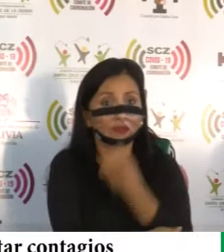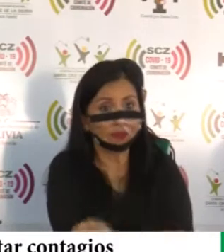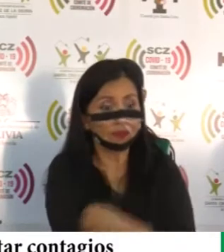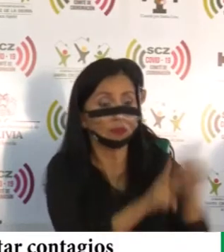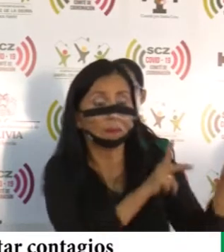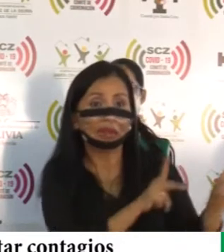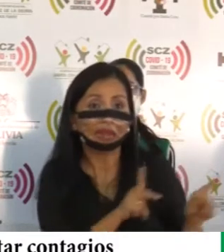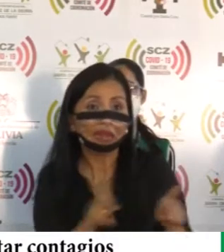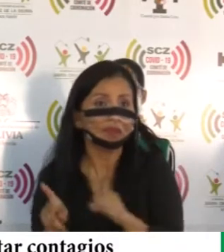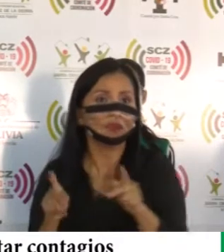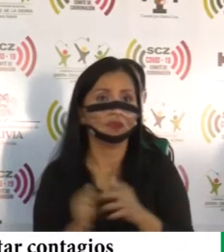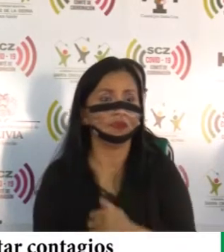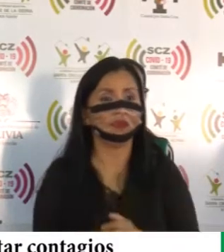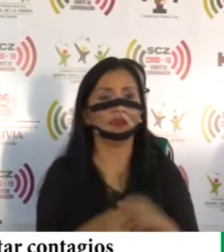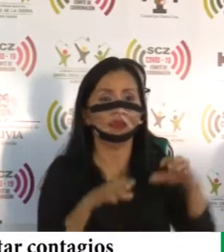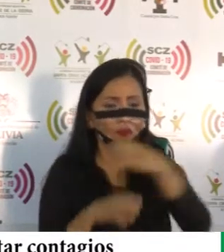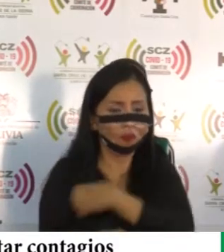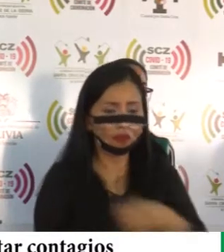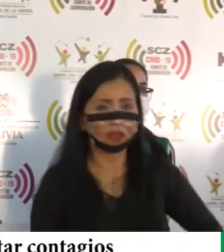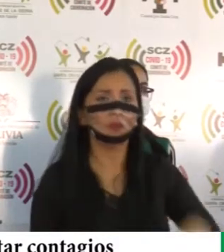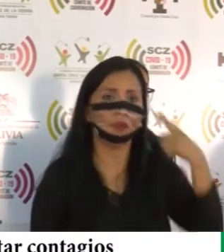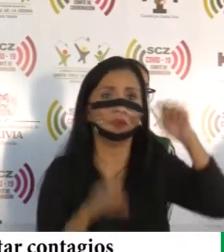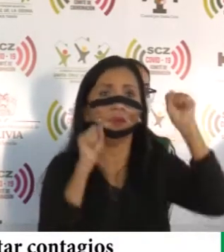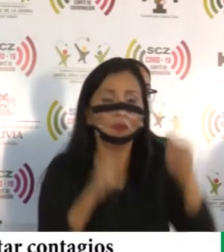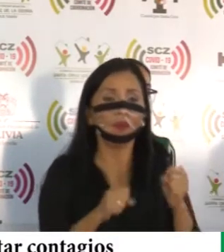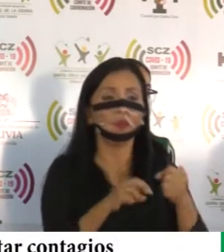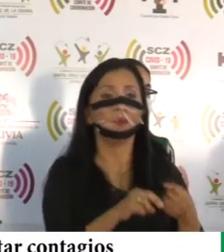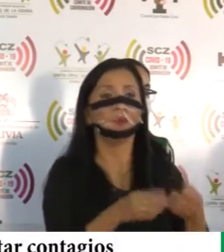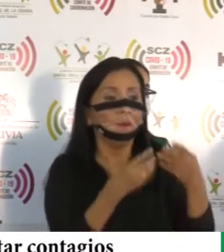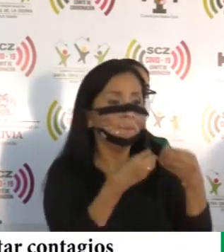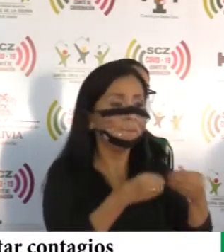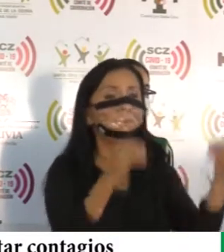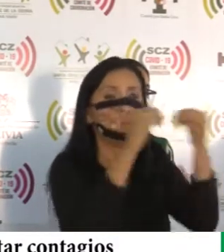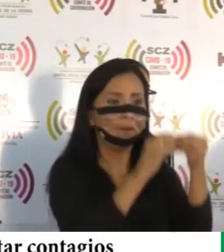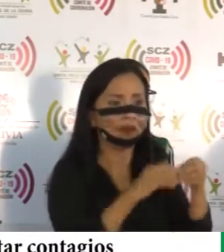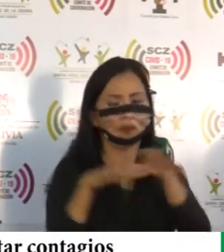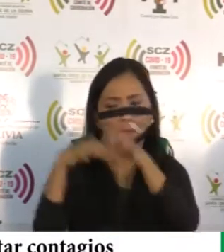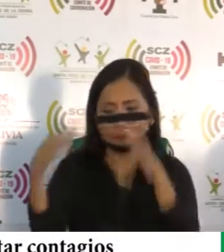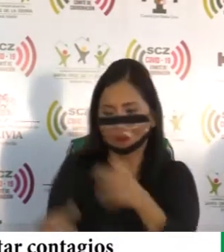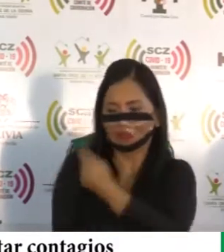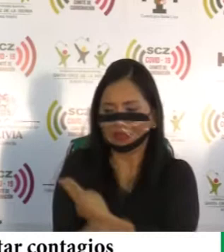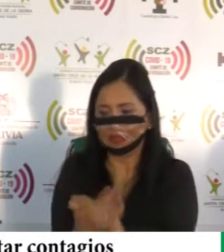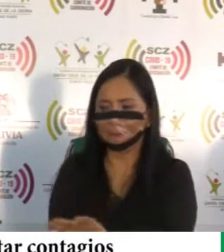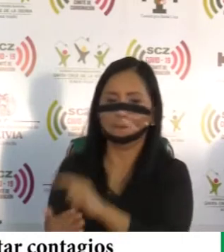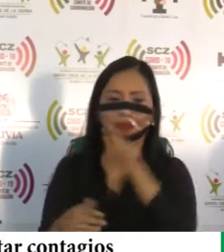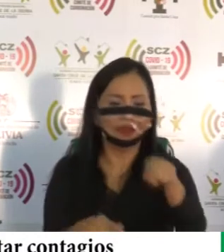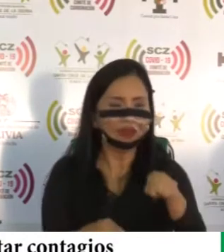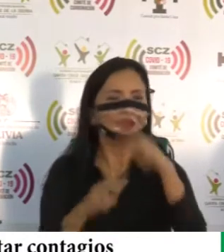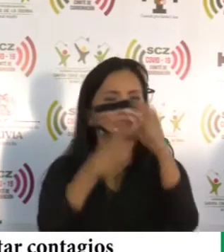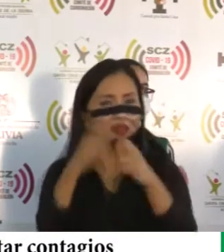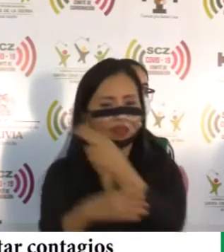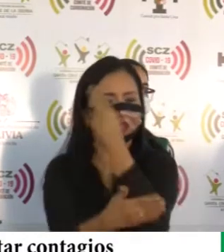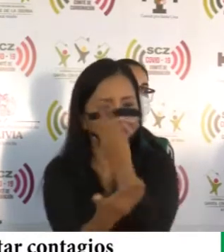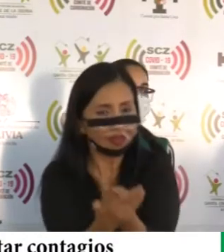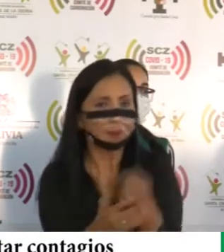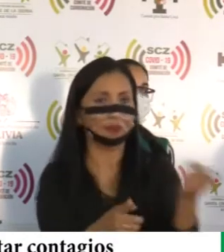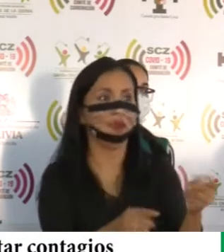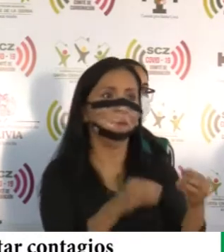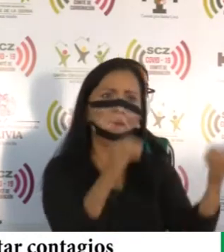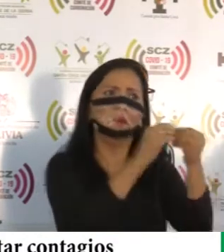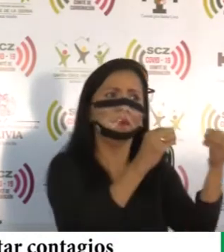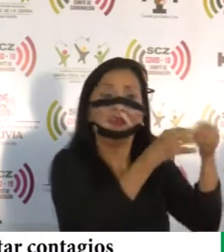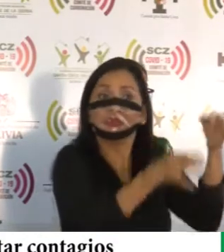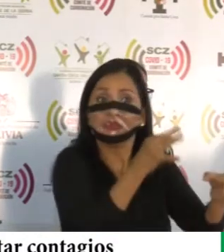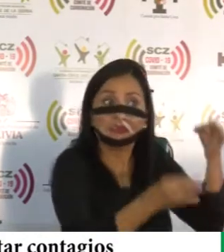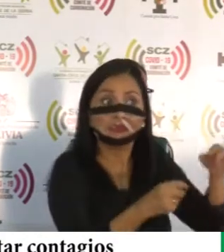planificado que se ha hecho en Gobernación para que podamos aumentar la cantidad de terapias intensivas. Y vamos a seguir incrementándola